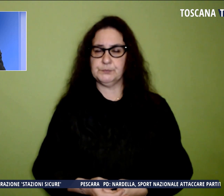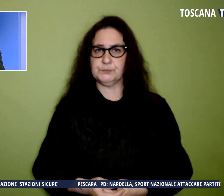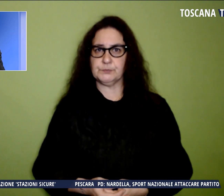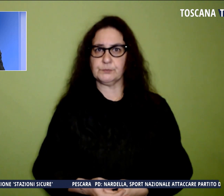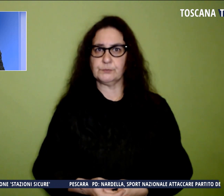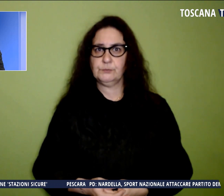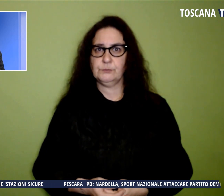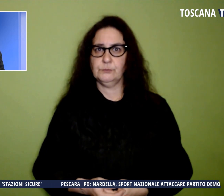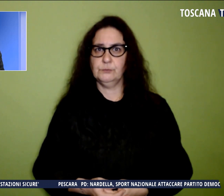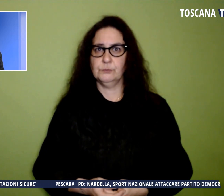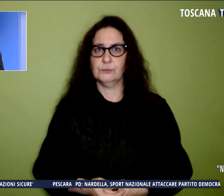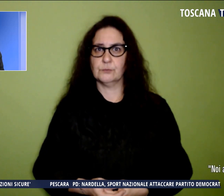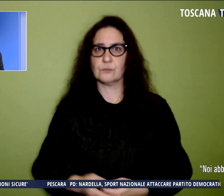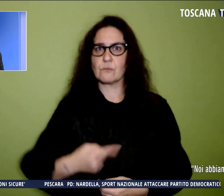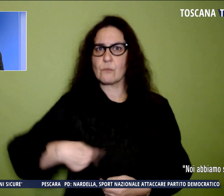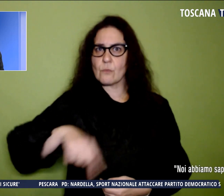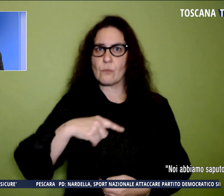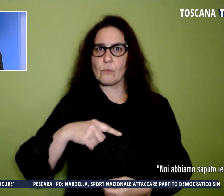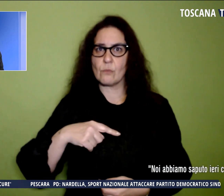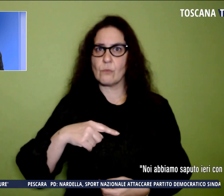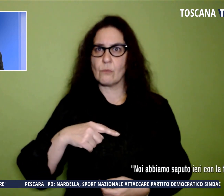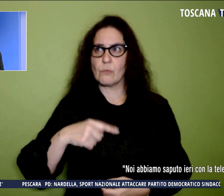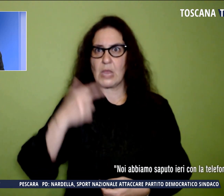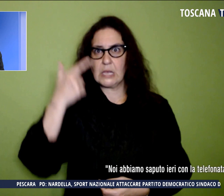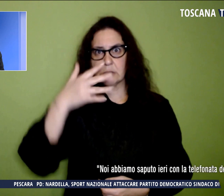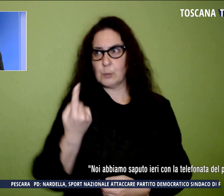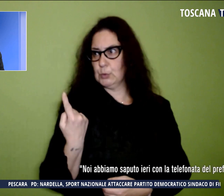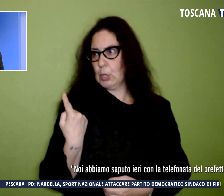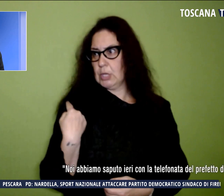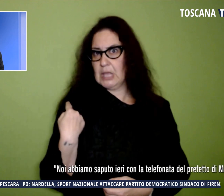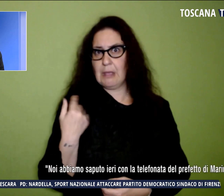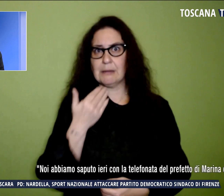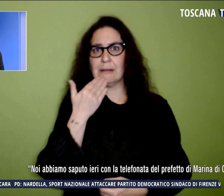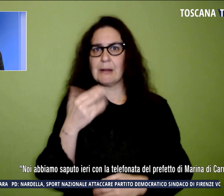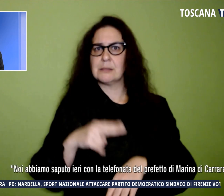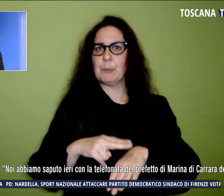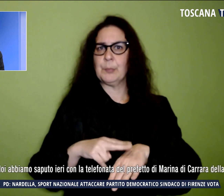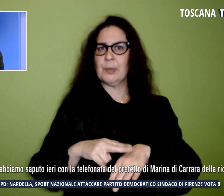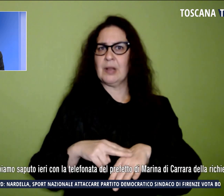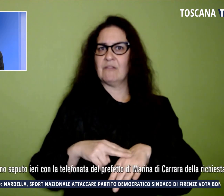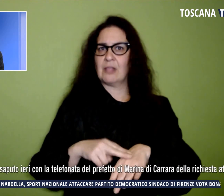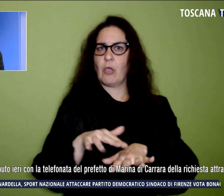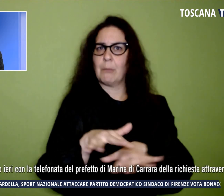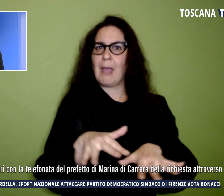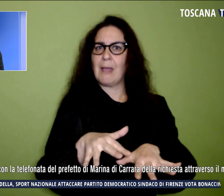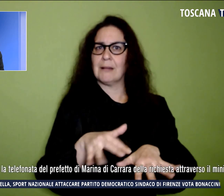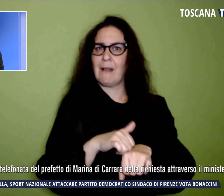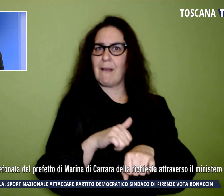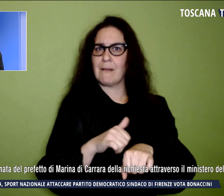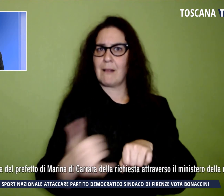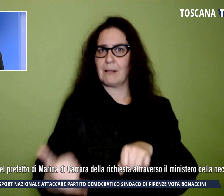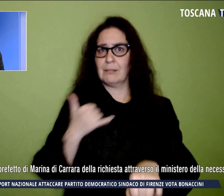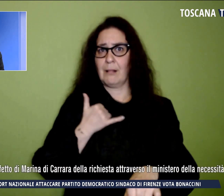Noi abbiamo saputo ieri, con la telefonata del prefetto di Marina di Carrara, della richiesta